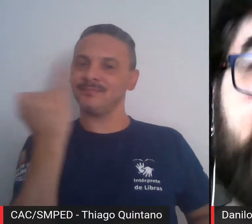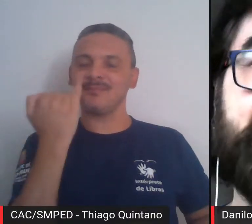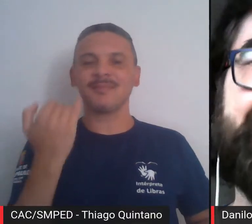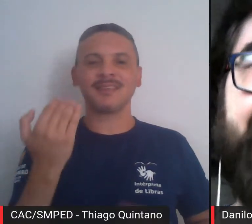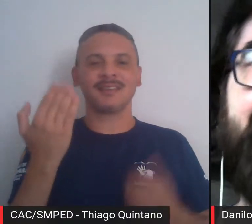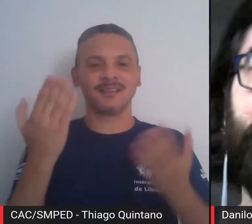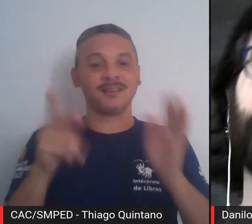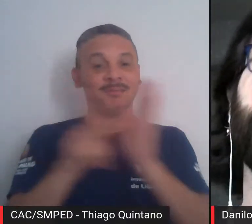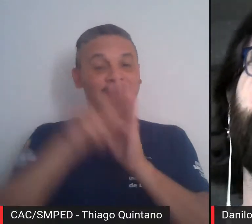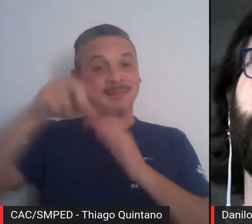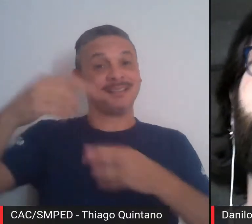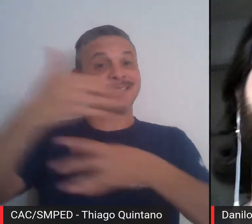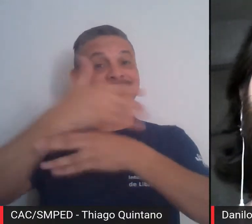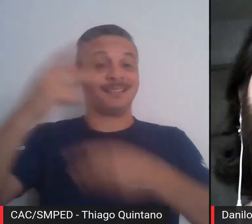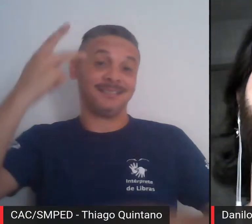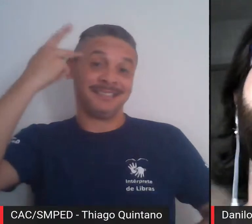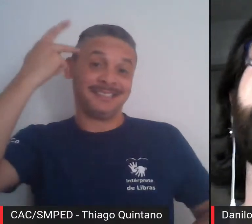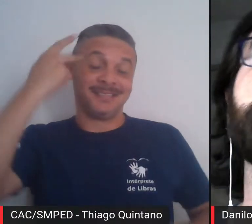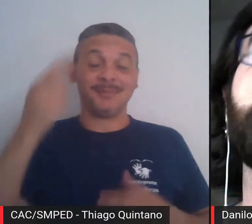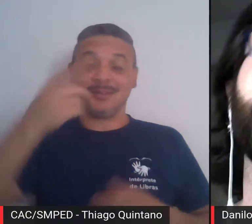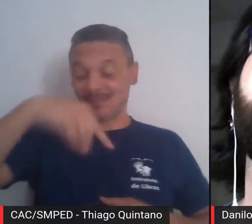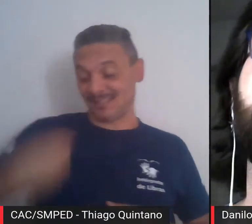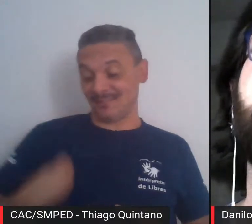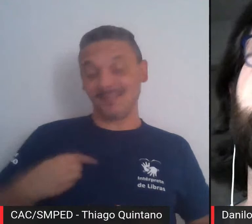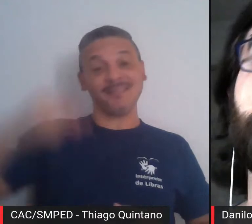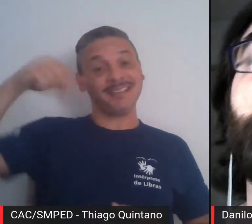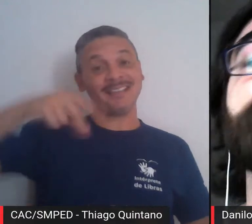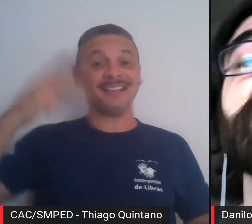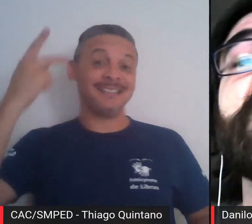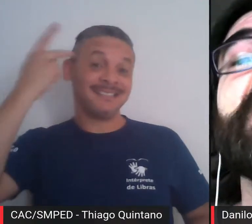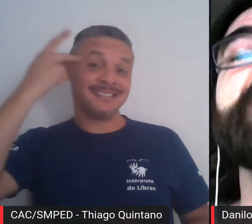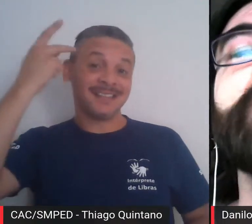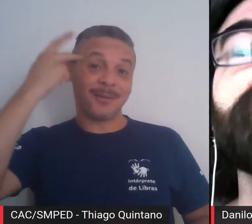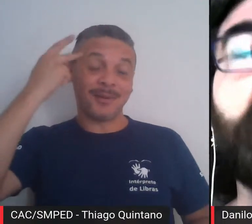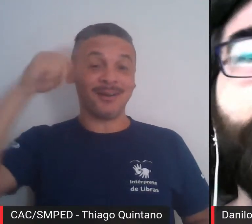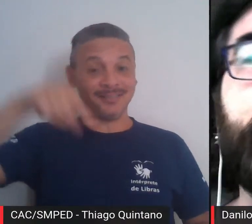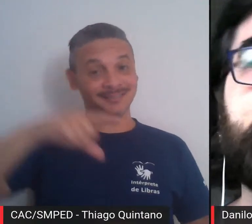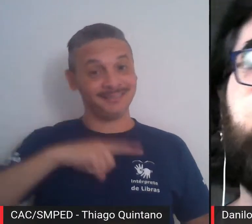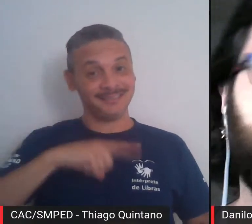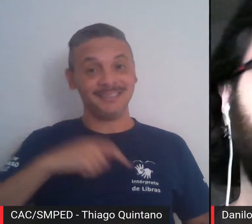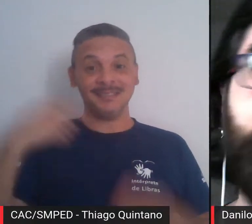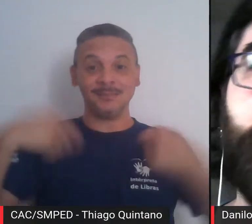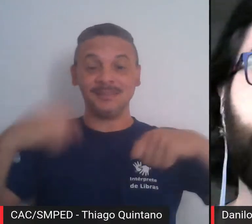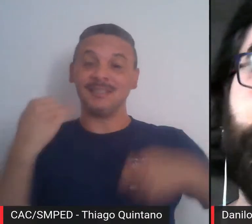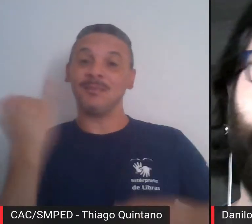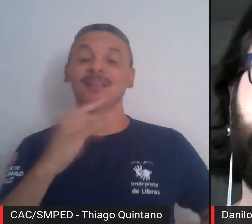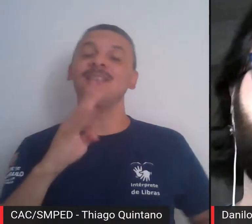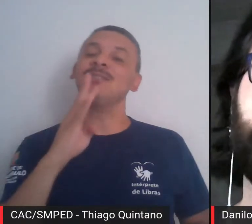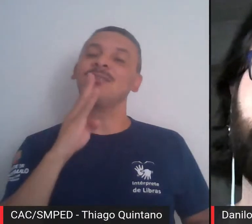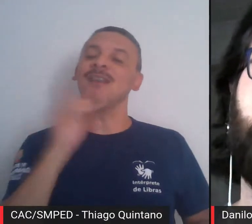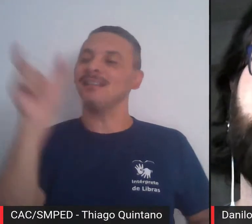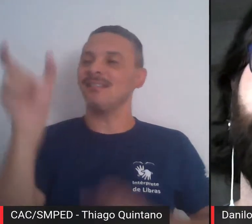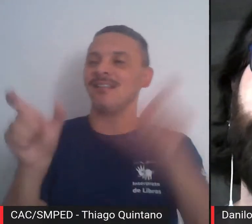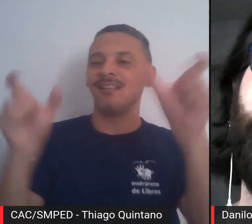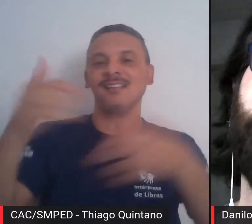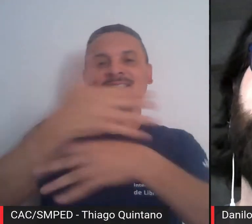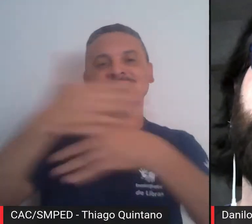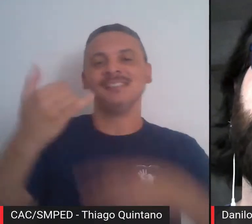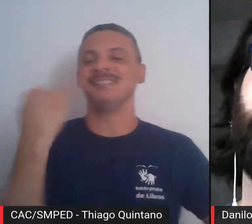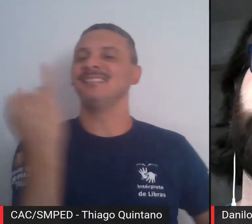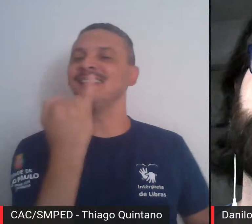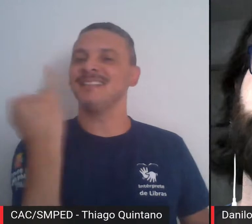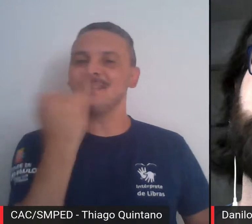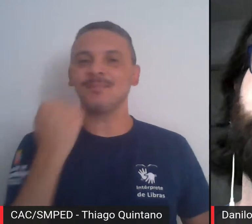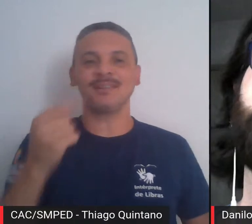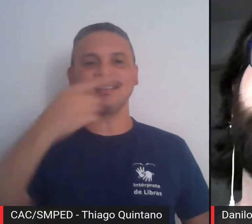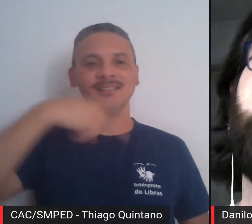própria cidade. Nós que vivemos nela, vivenciamos a cidade, temos que conhecê-la da melhor forma possível para